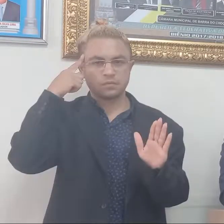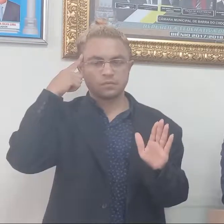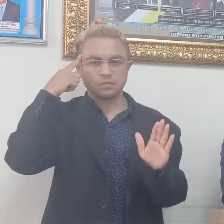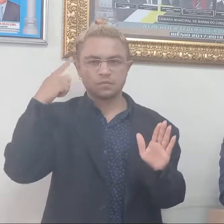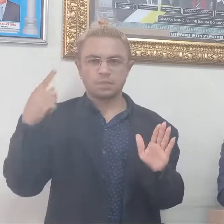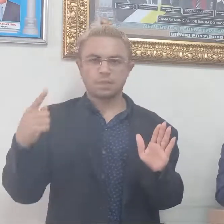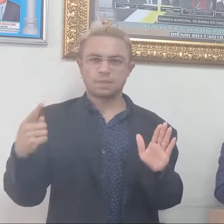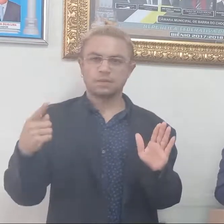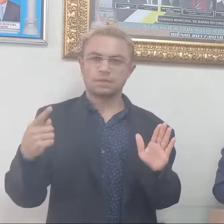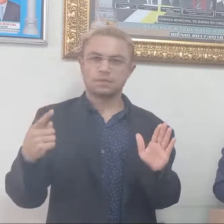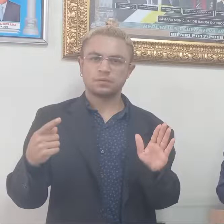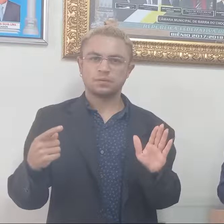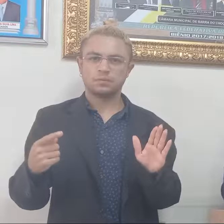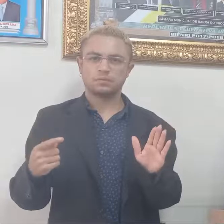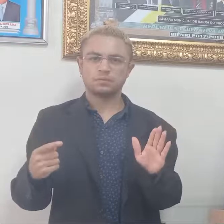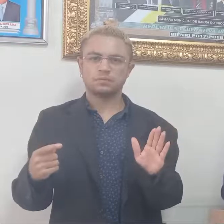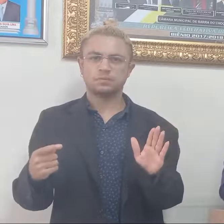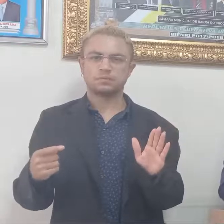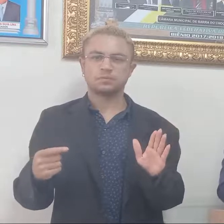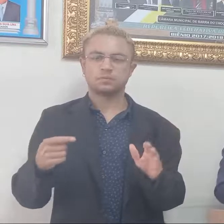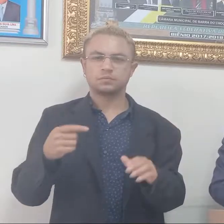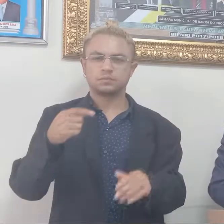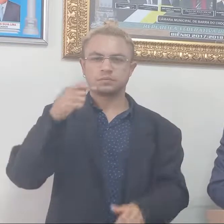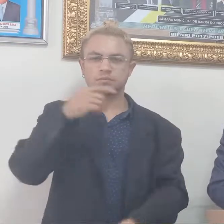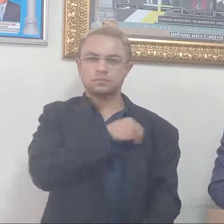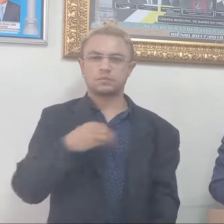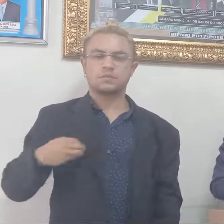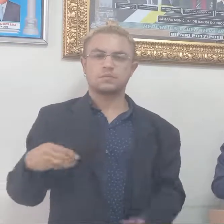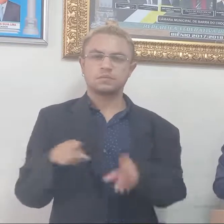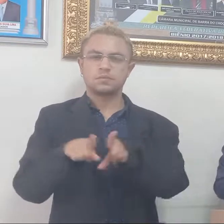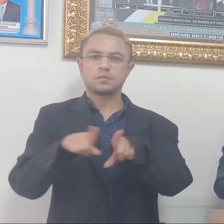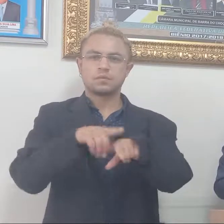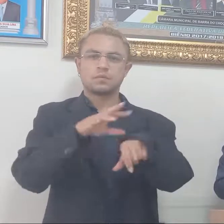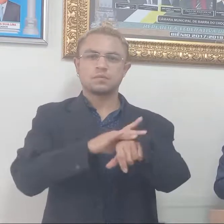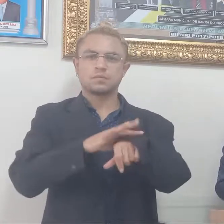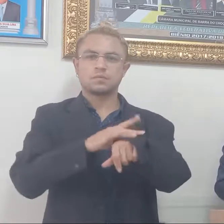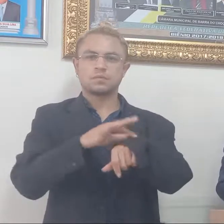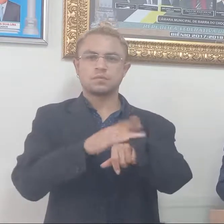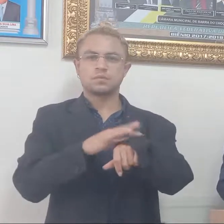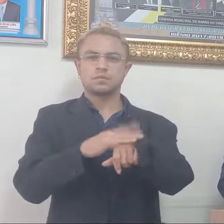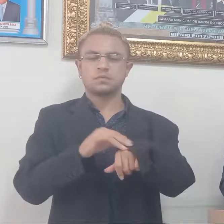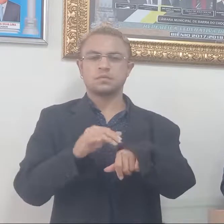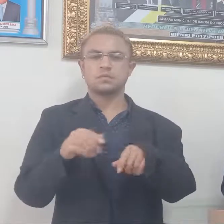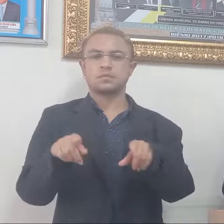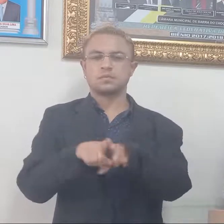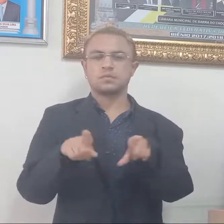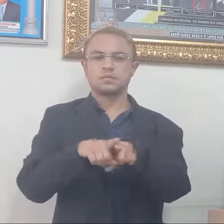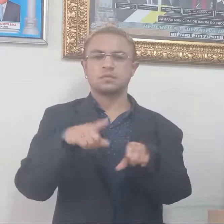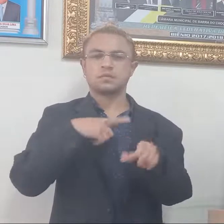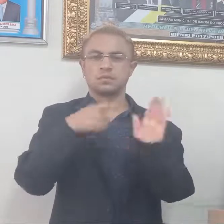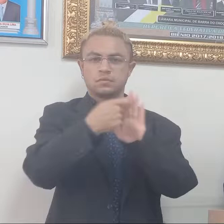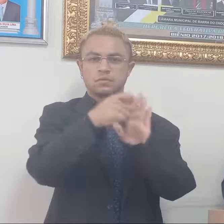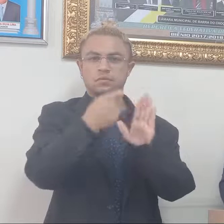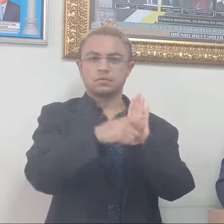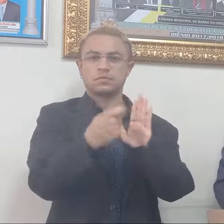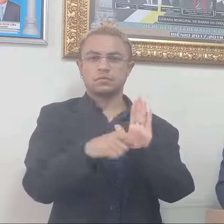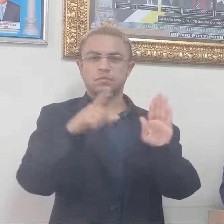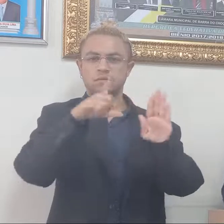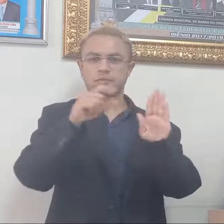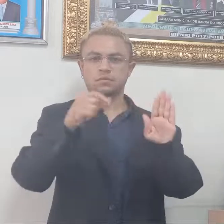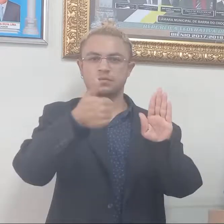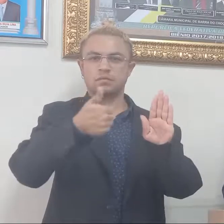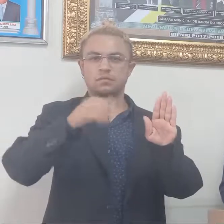remuneratória dos agentes comunitários de saúde, dos agentes de combate a endemias a serem transcritas. Artigo